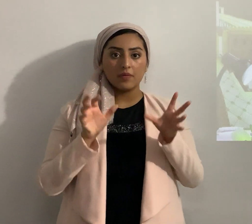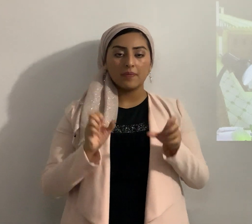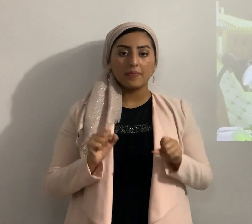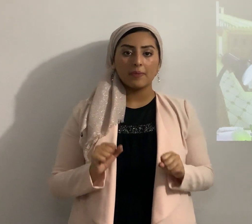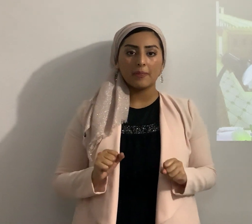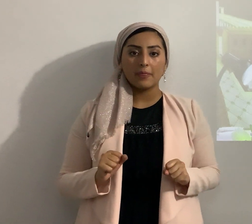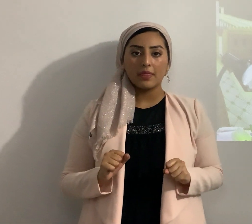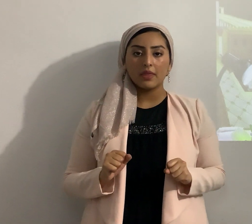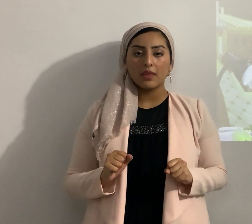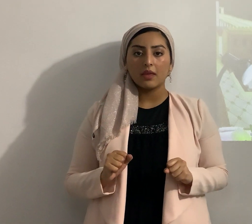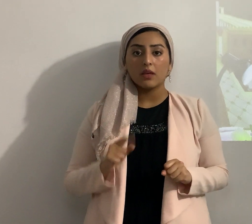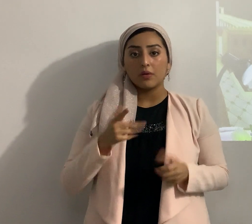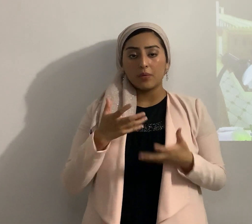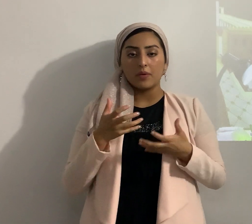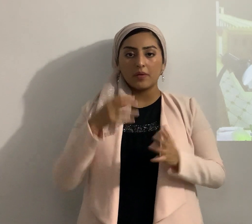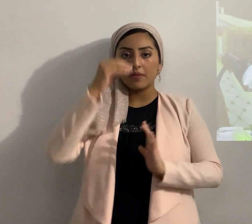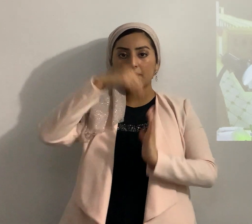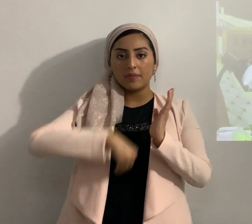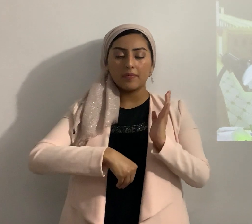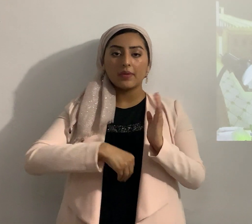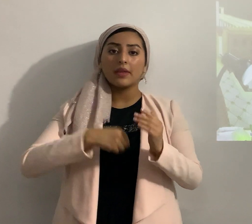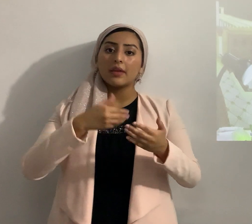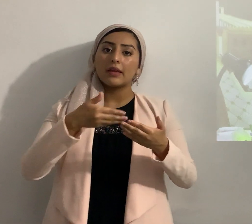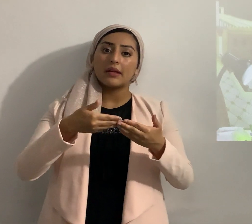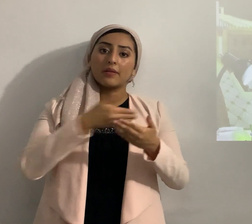por si gustan anotar esta frase antes de castigarlos